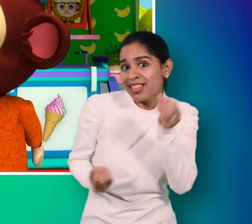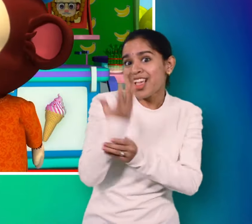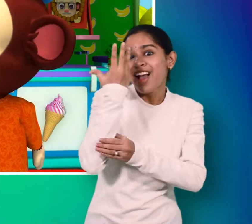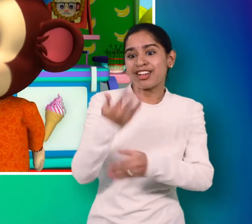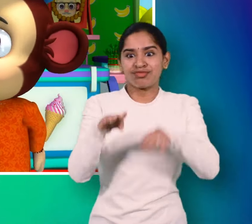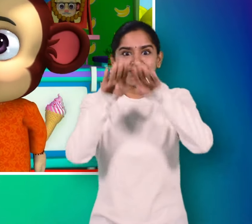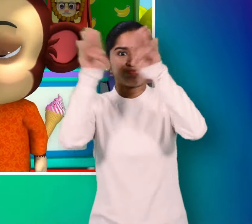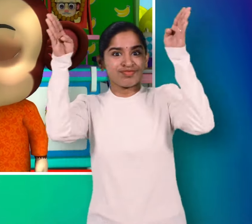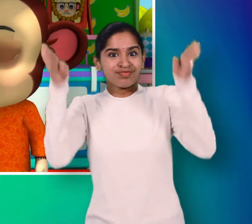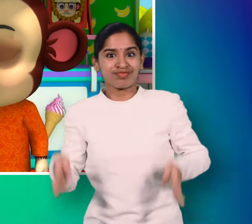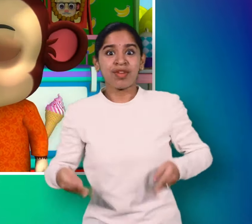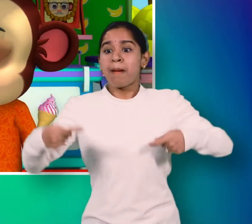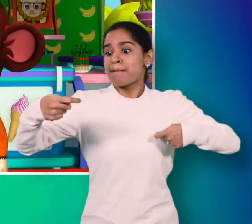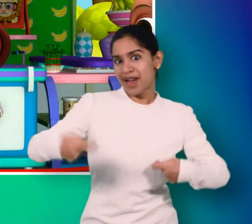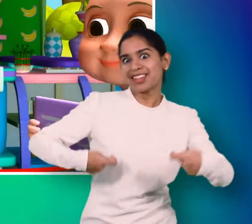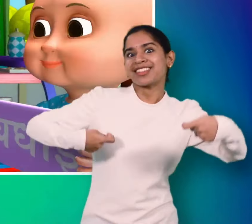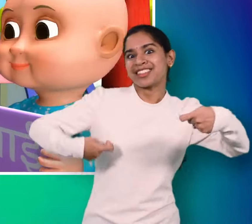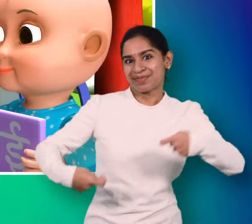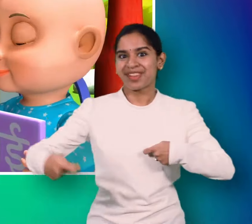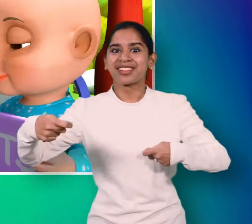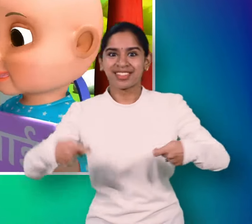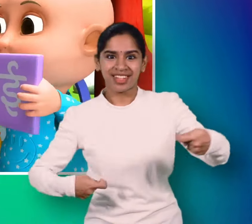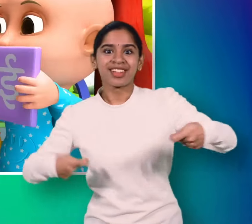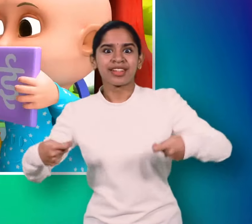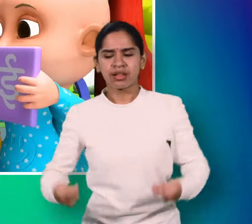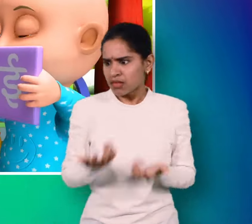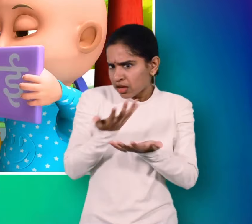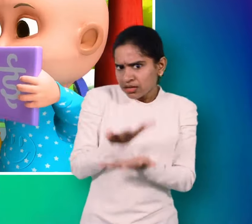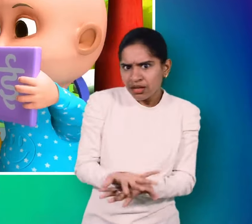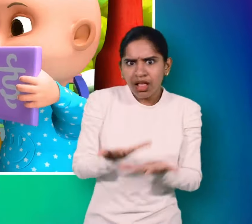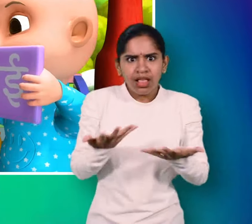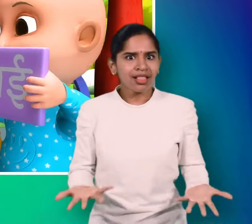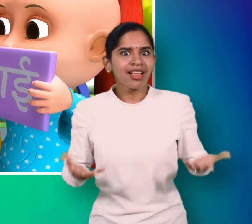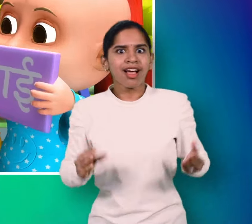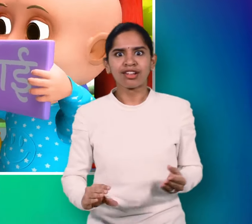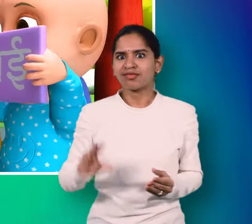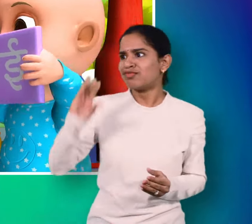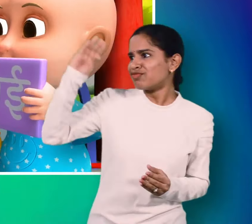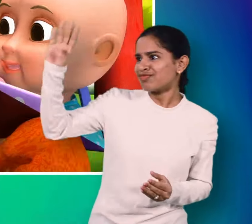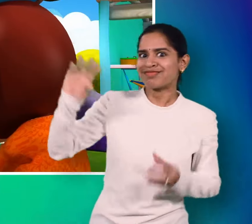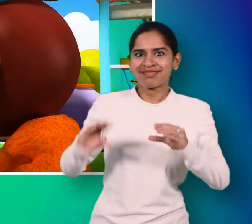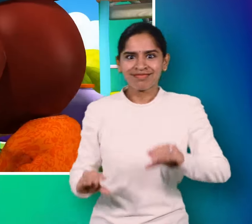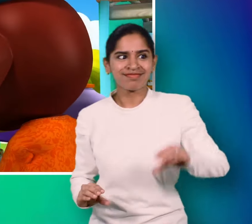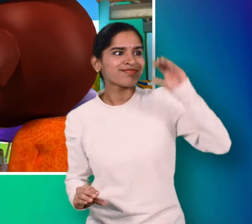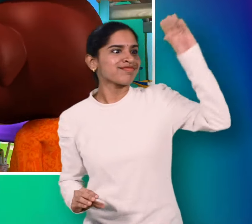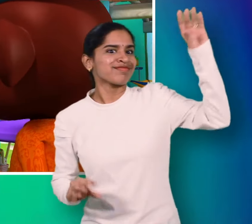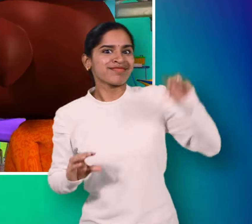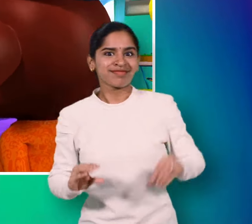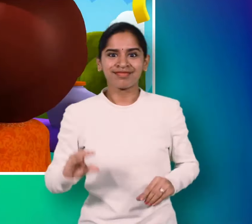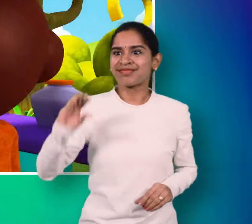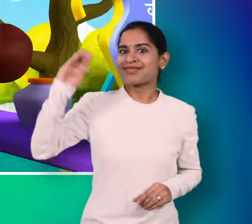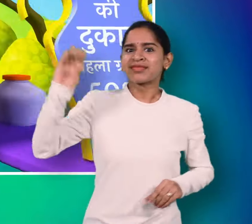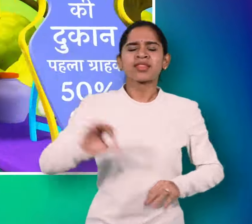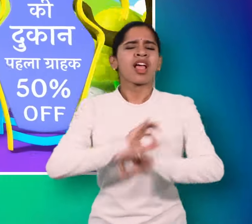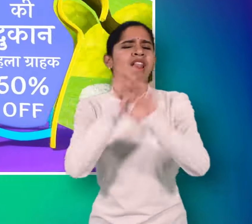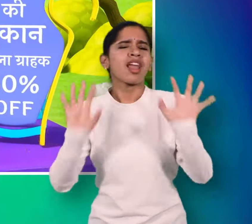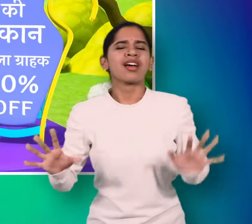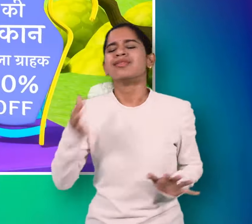खोली दुकार, सजा के